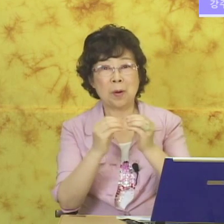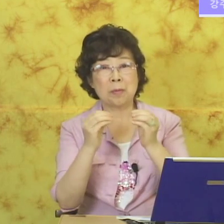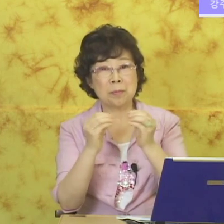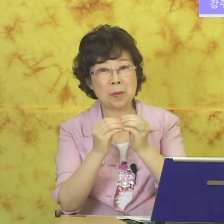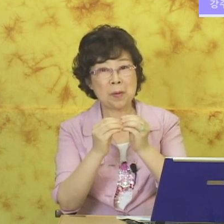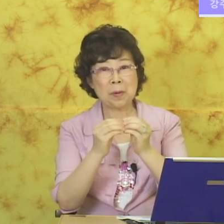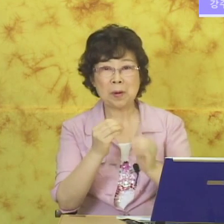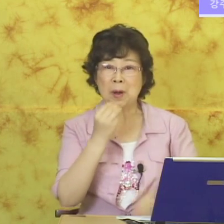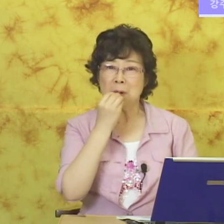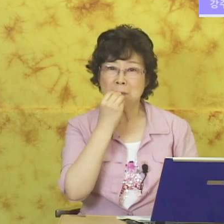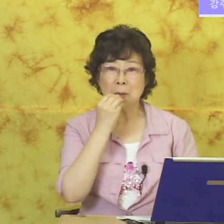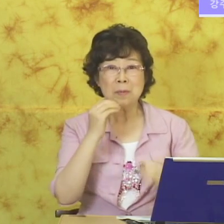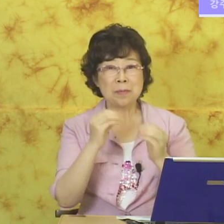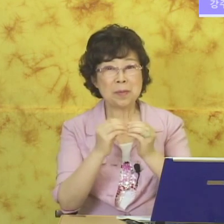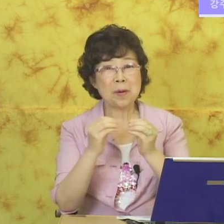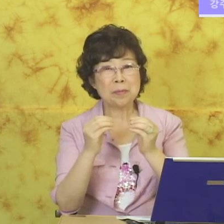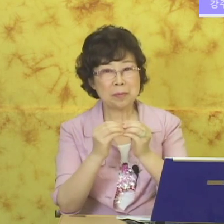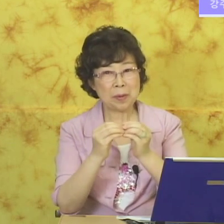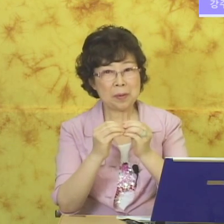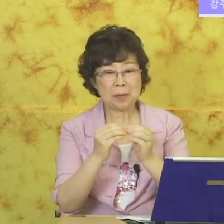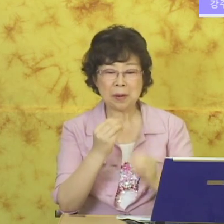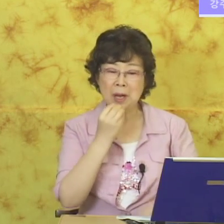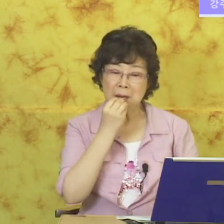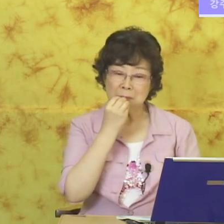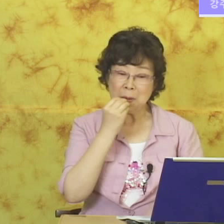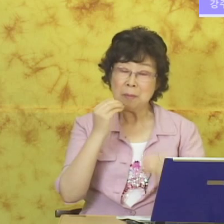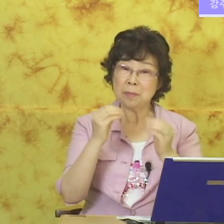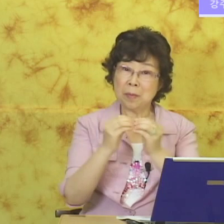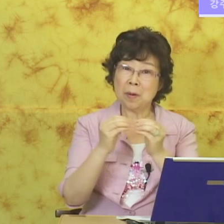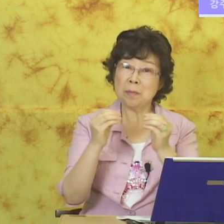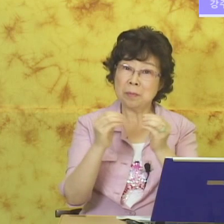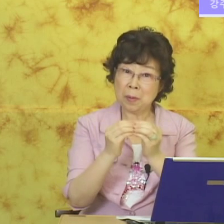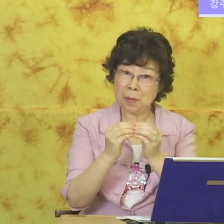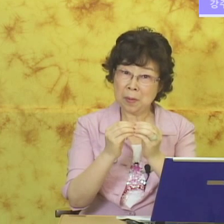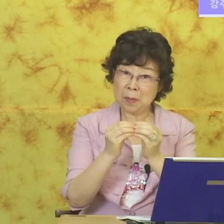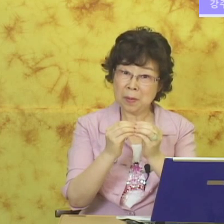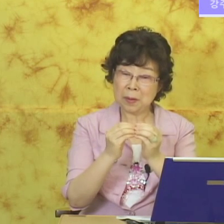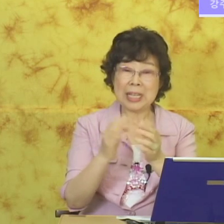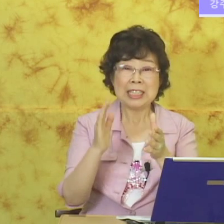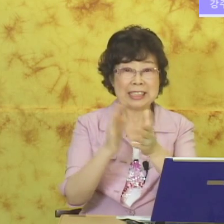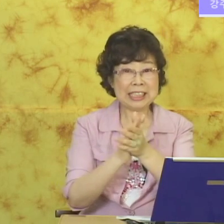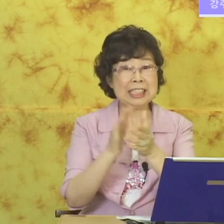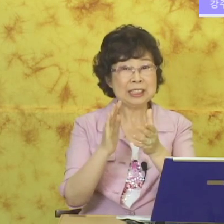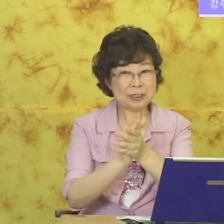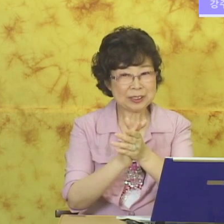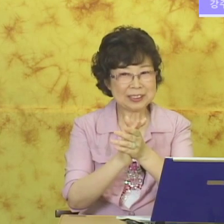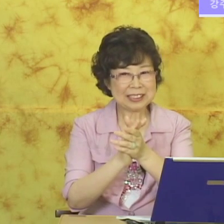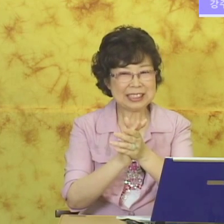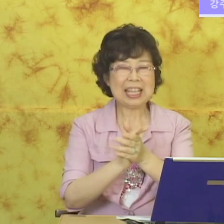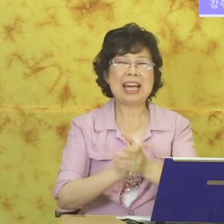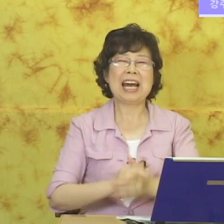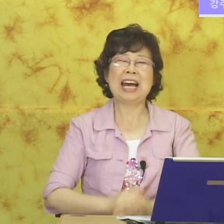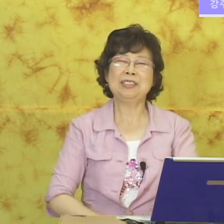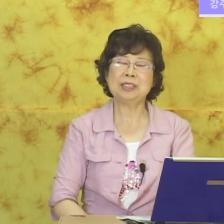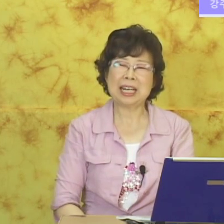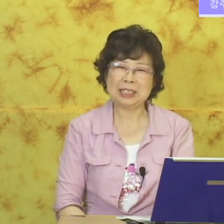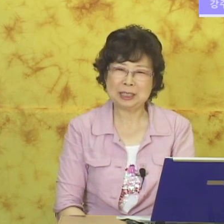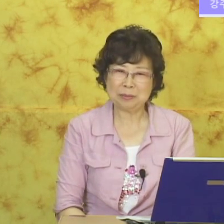뽀뽀뽀. 뽀뽀뽀. 뽀뽀뽀. 뽀뽀뽀. 뽀뽀뽀. 예. 아주 잘하셨